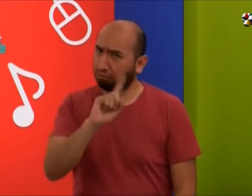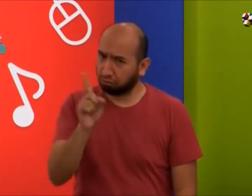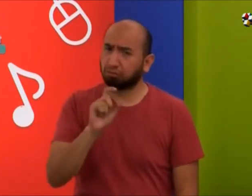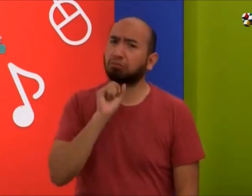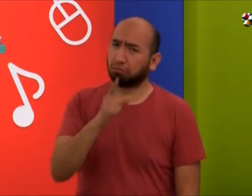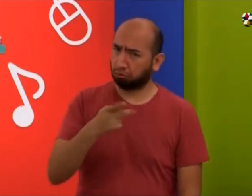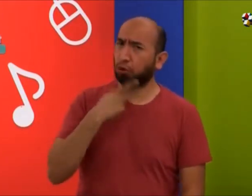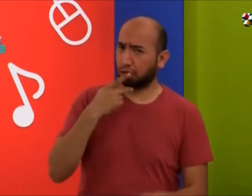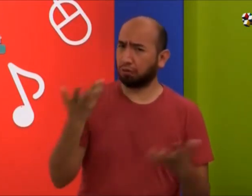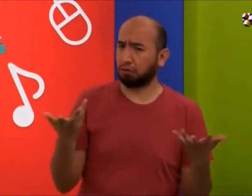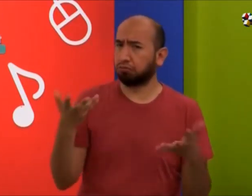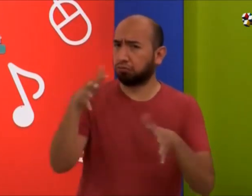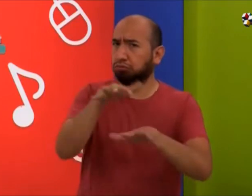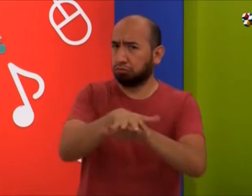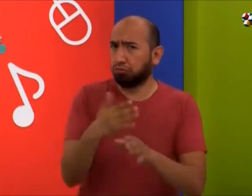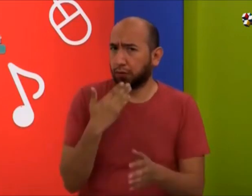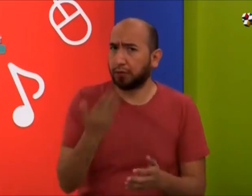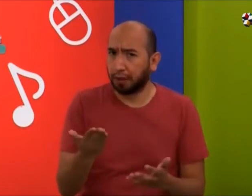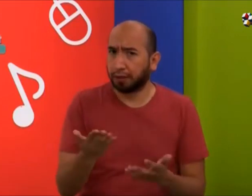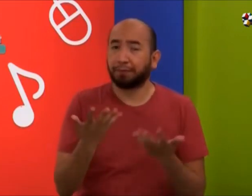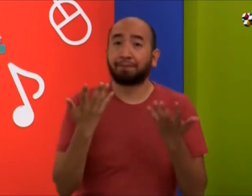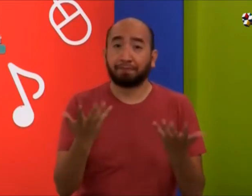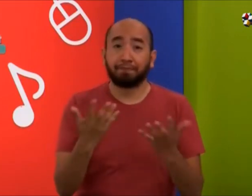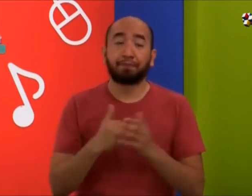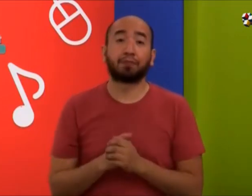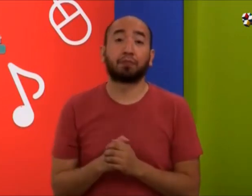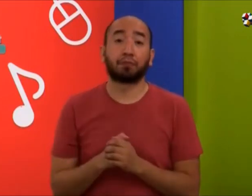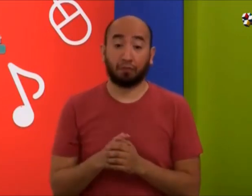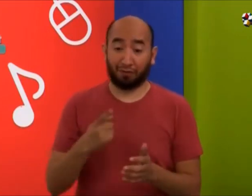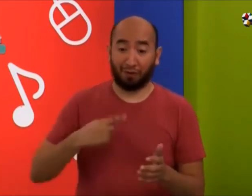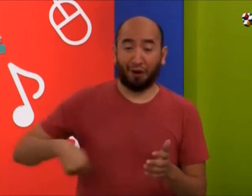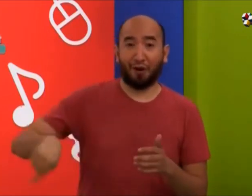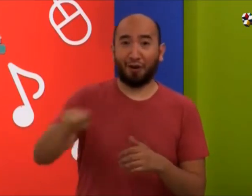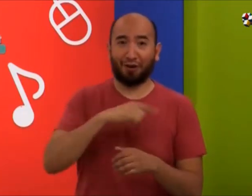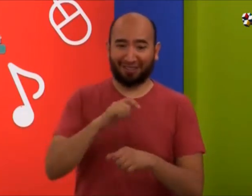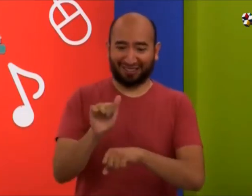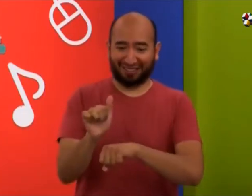No crean que únicamente es para público sordo. No, es público sordo y oyente.